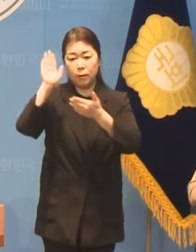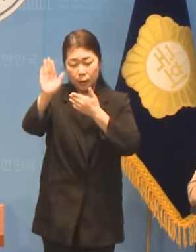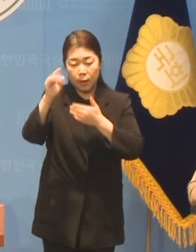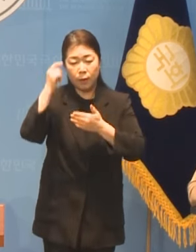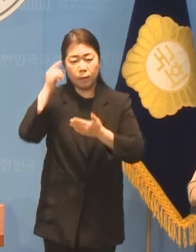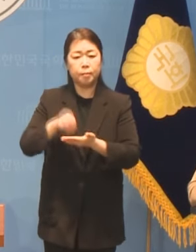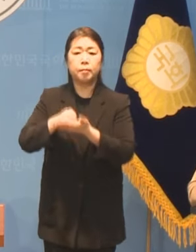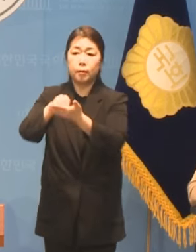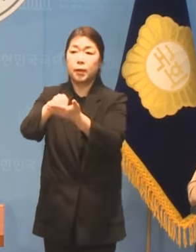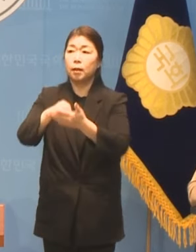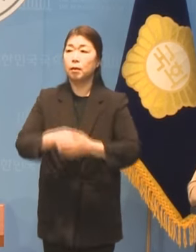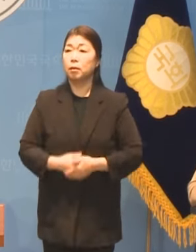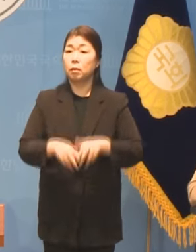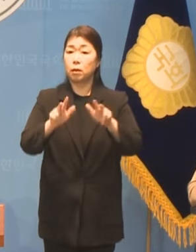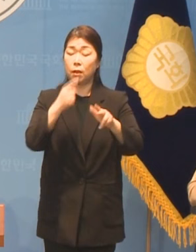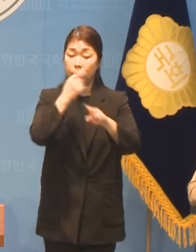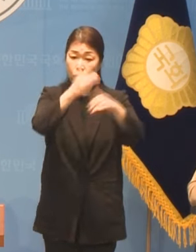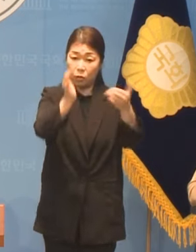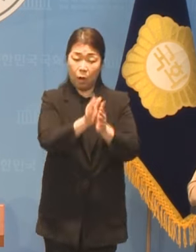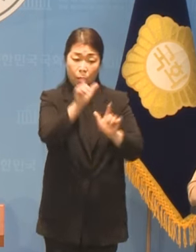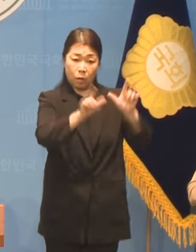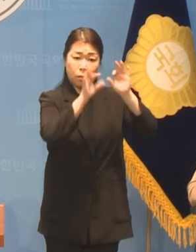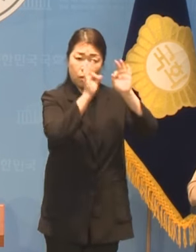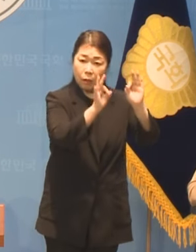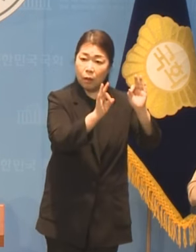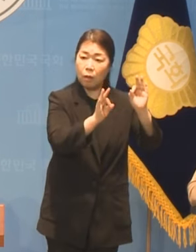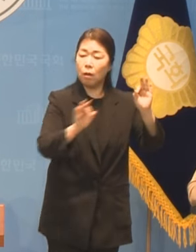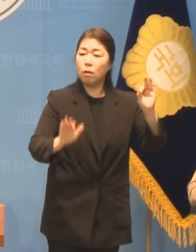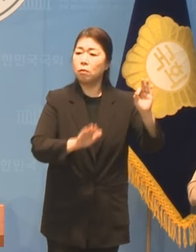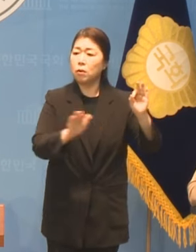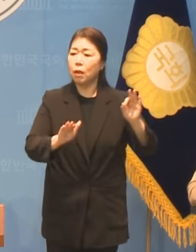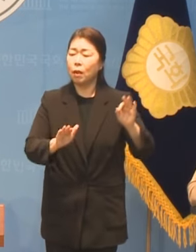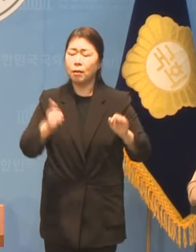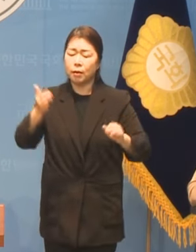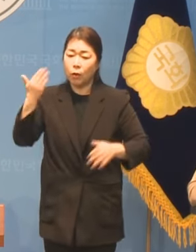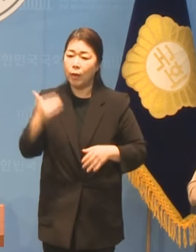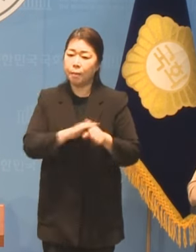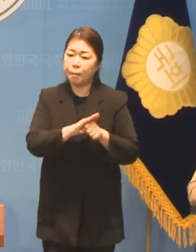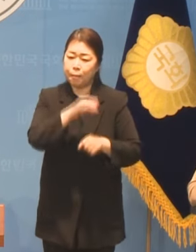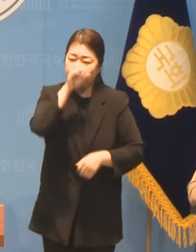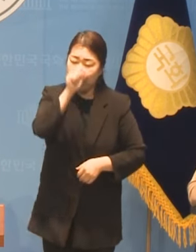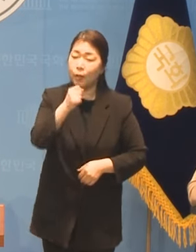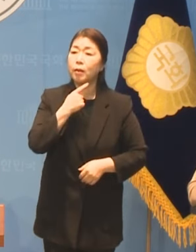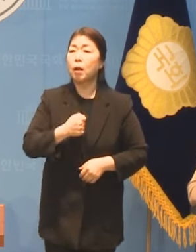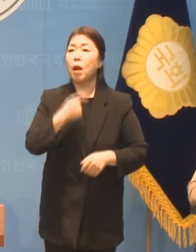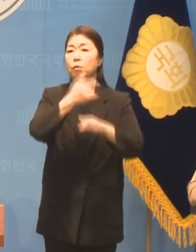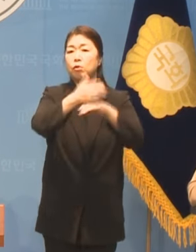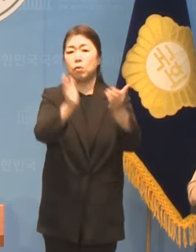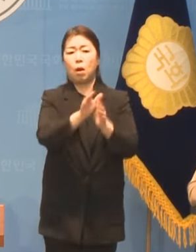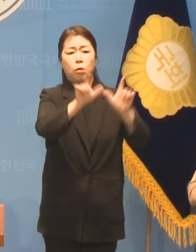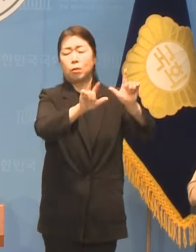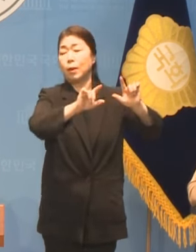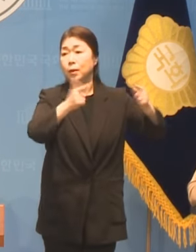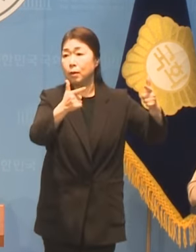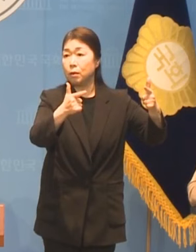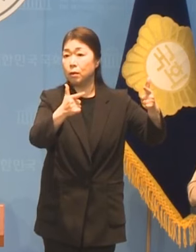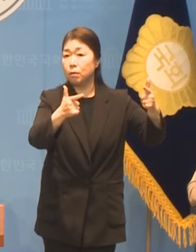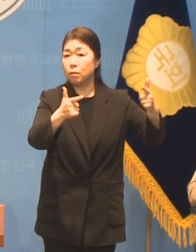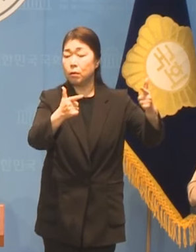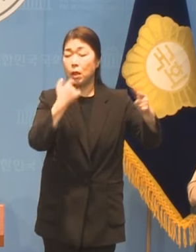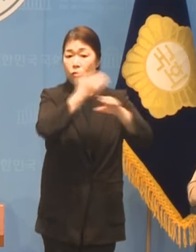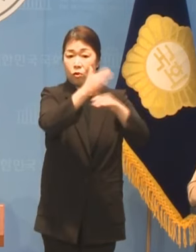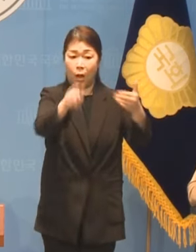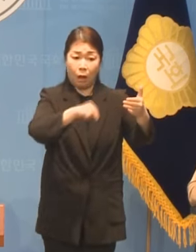지금의 민주당은 더 이상 우리가 사랑했던 민주당의 모습이 아닙니다 당내의 민주주의가